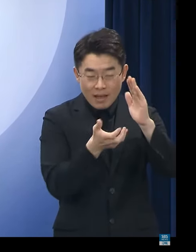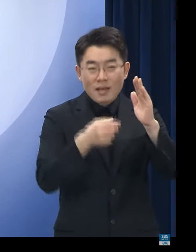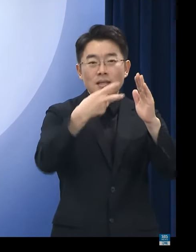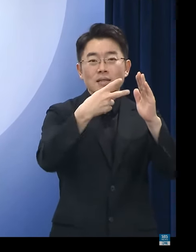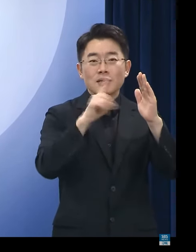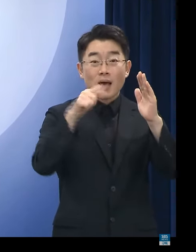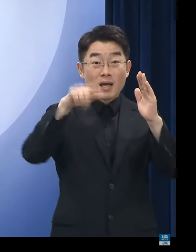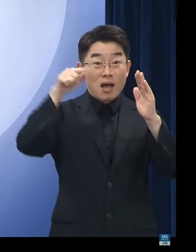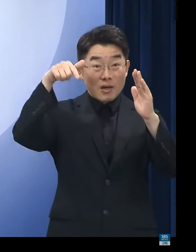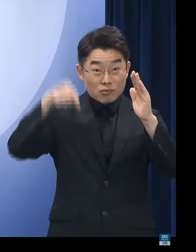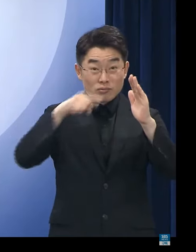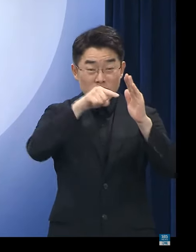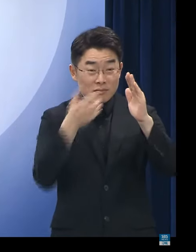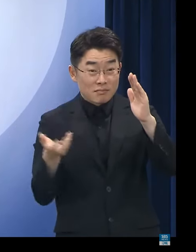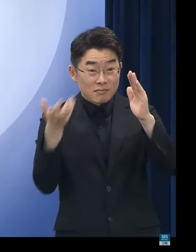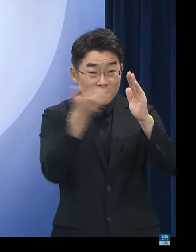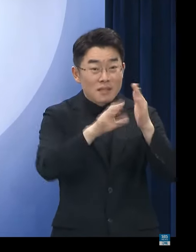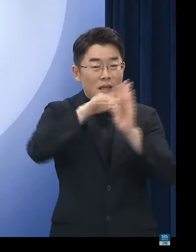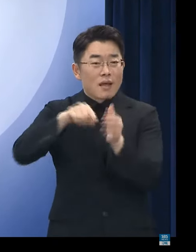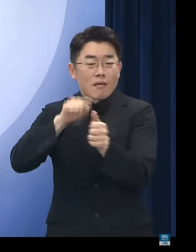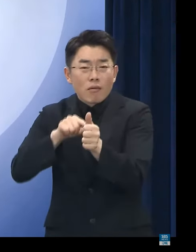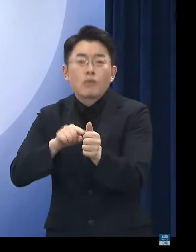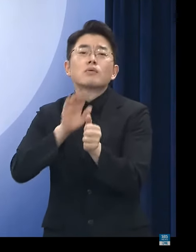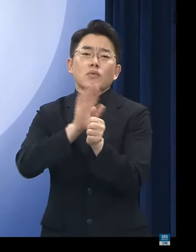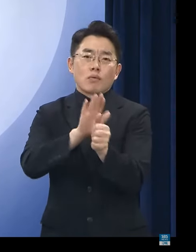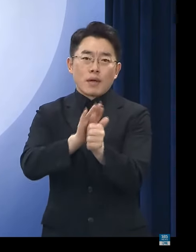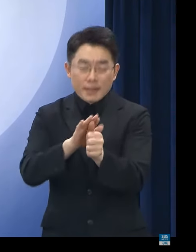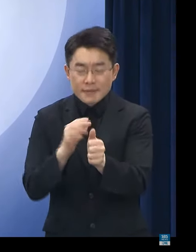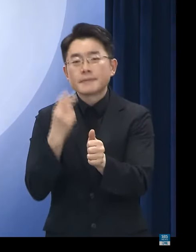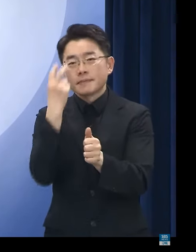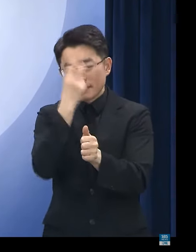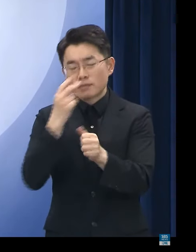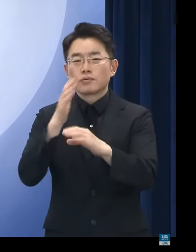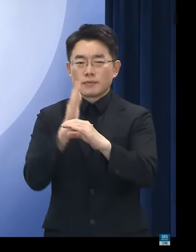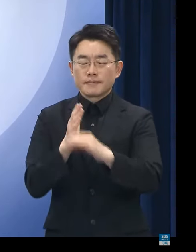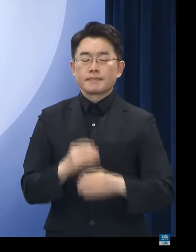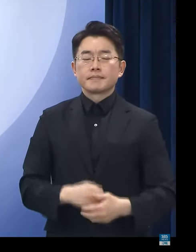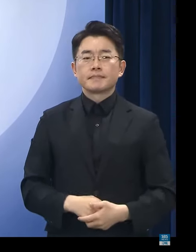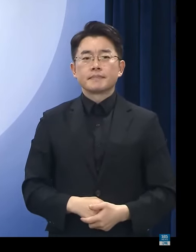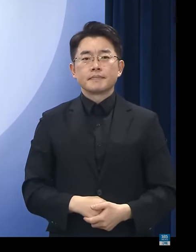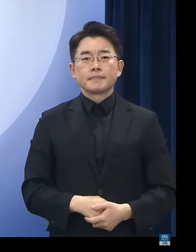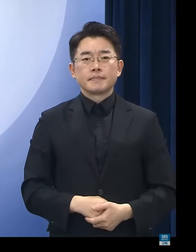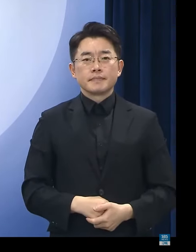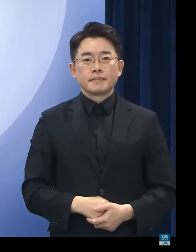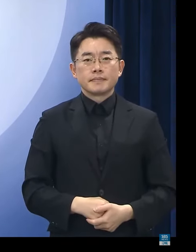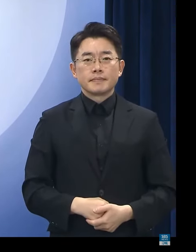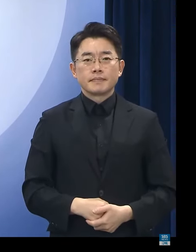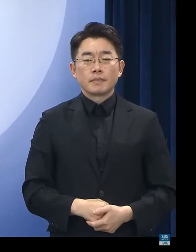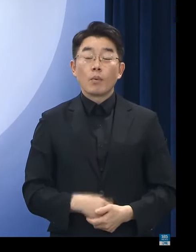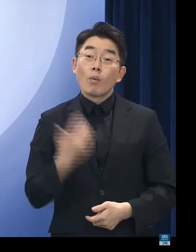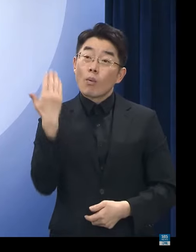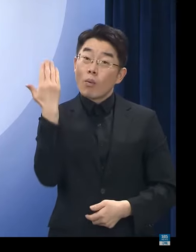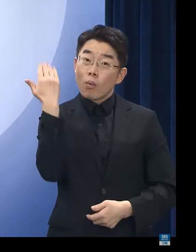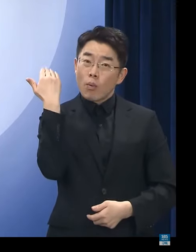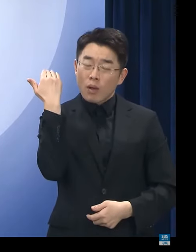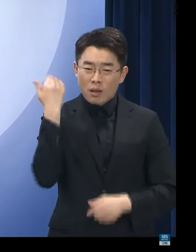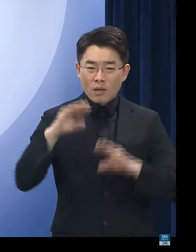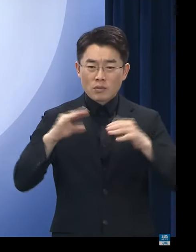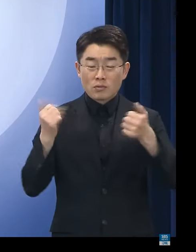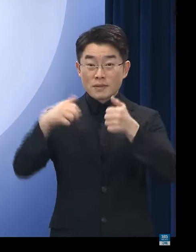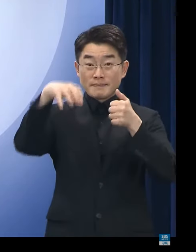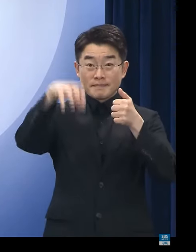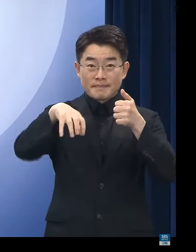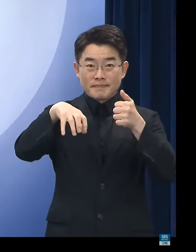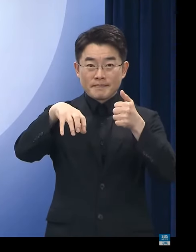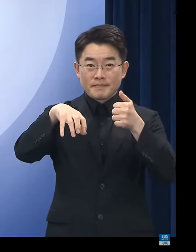맞춤형 지원 방안도 면밀히 검토 준비하고 있습니다. 최근 국회에서도